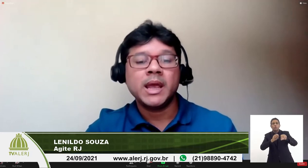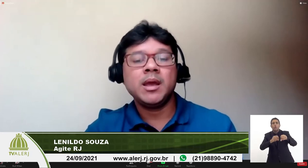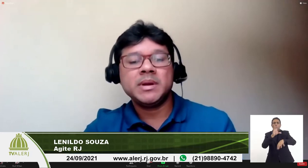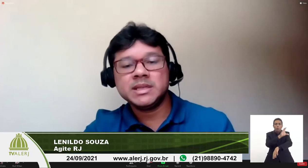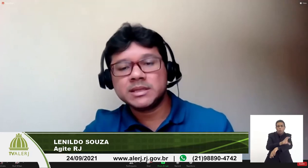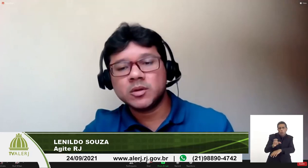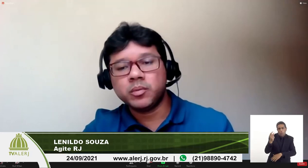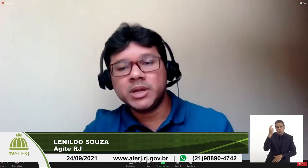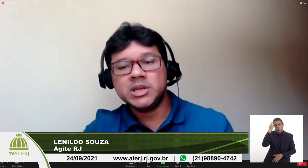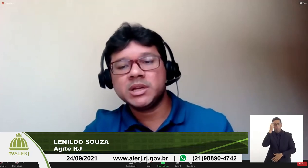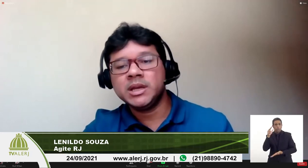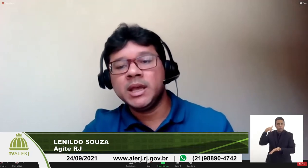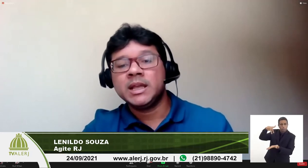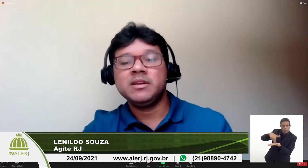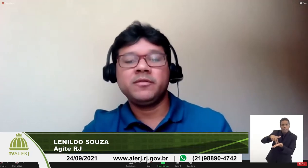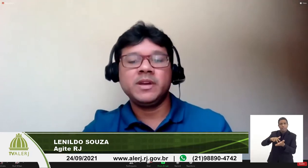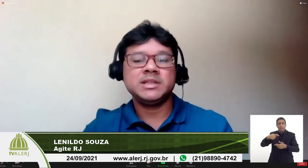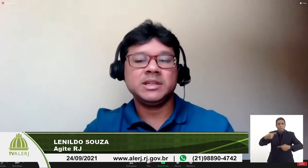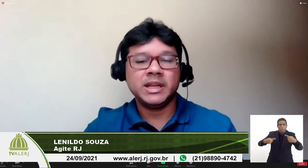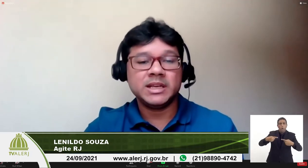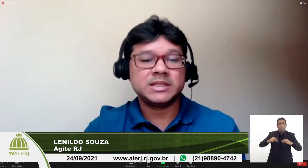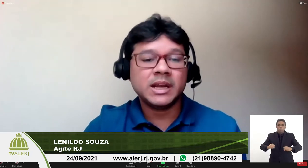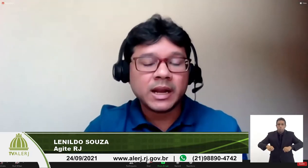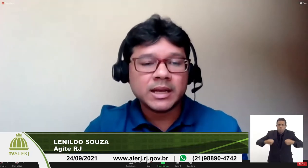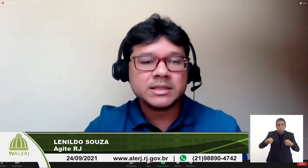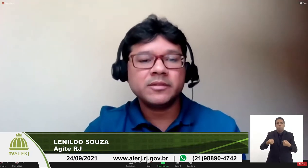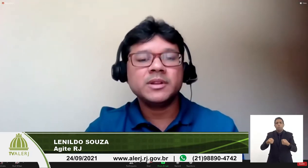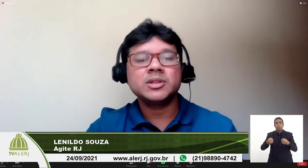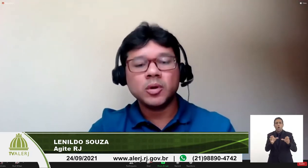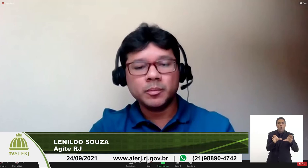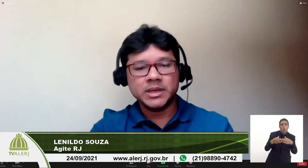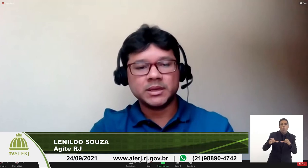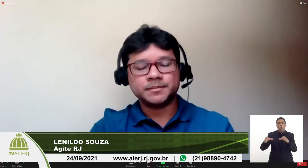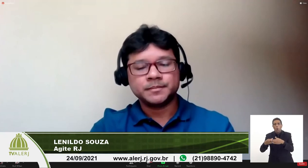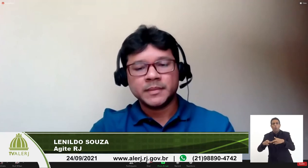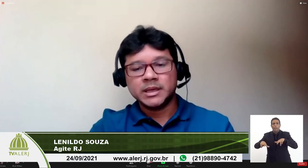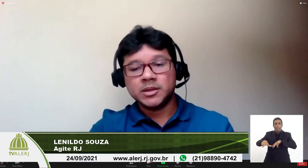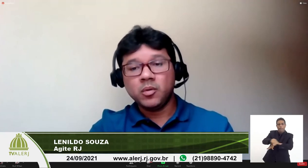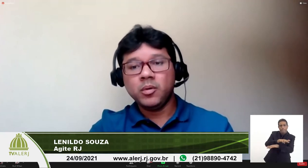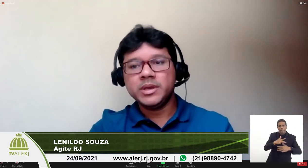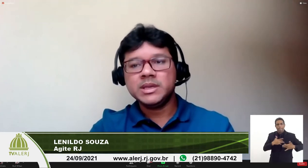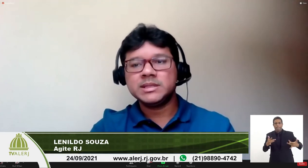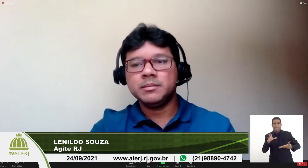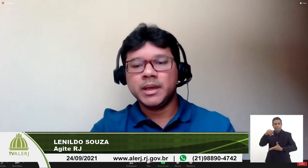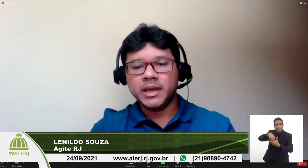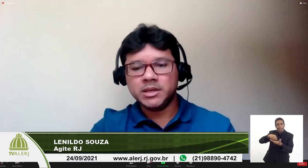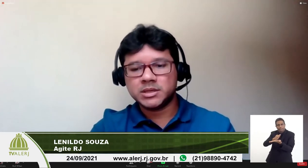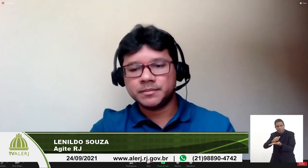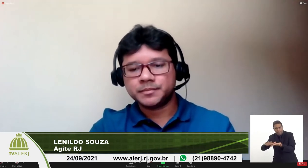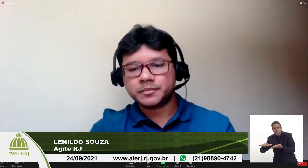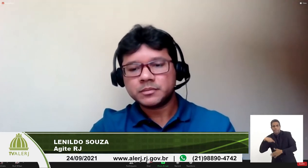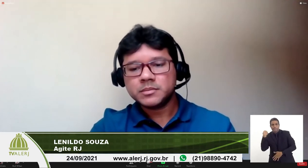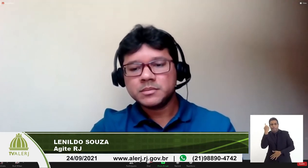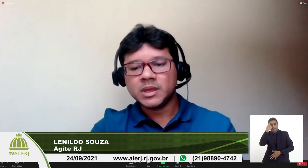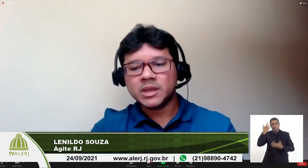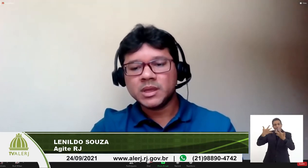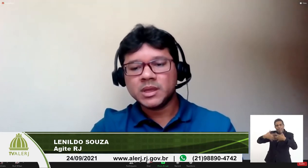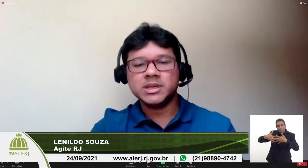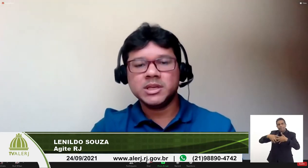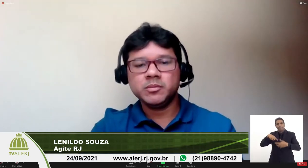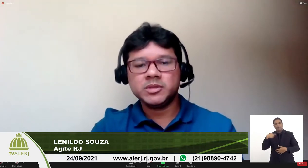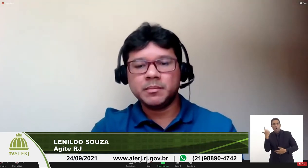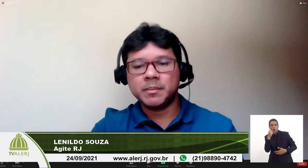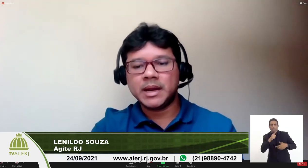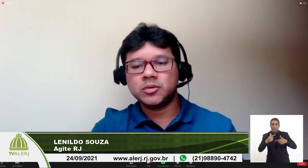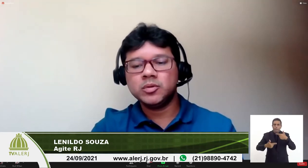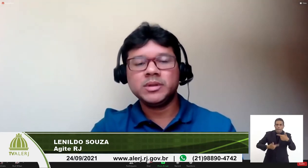representação política defesa de interesse de classe e a filantropia então com isso em mente nós